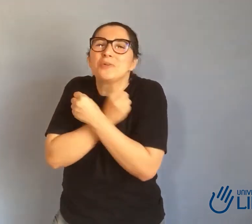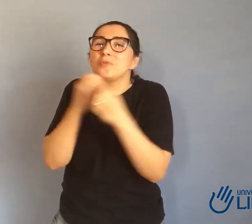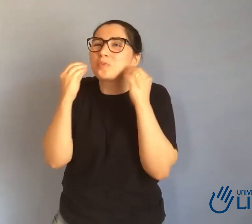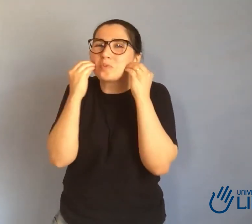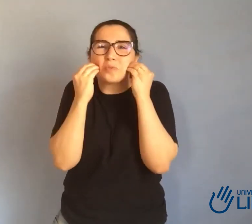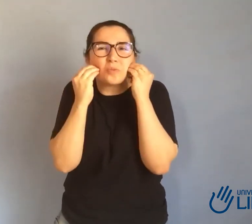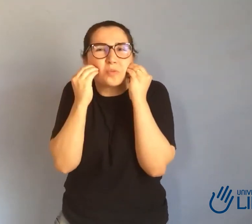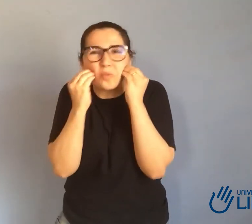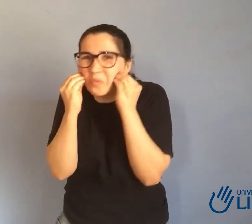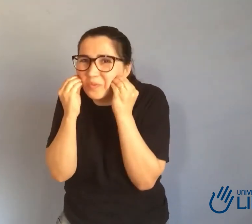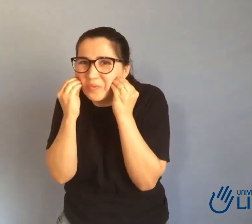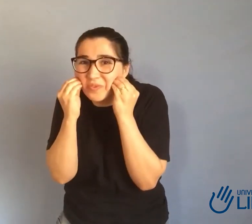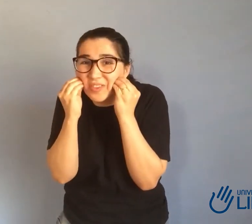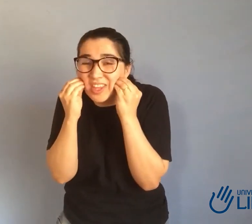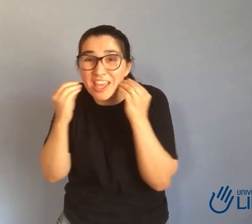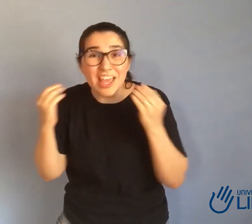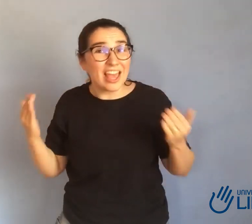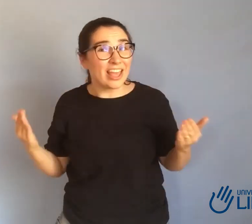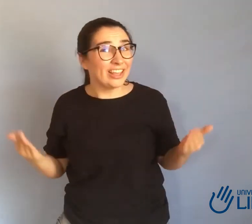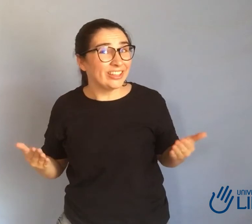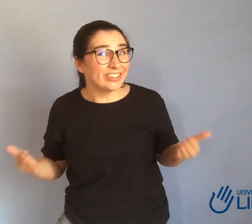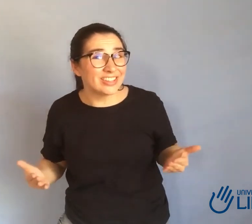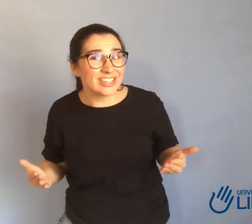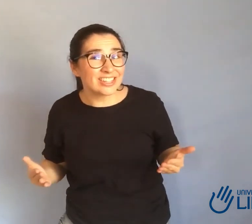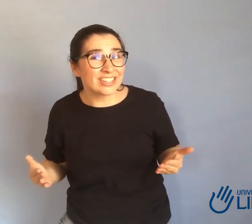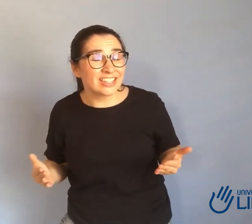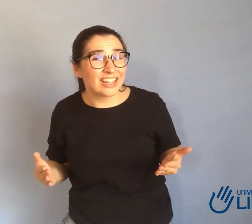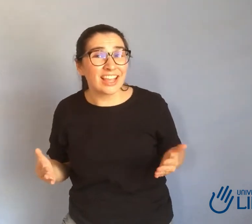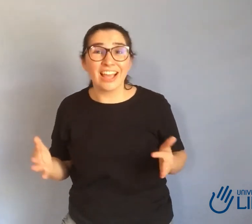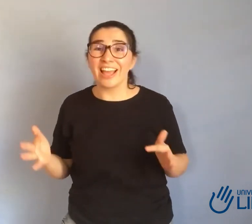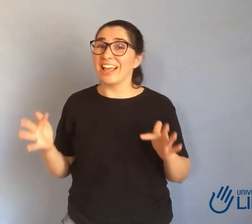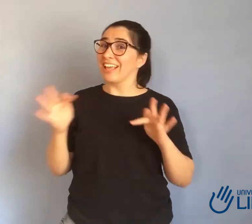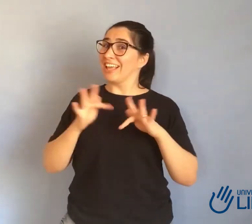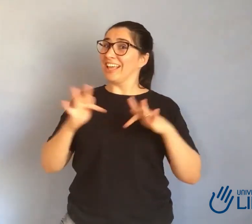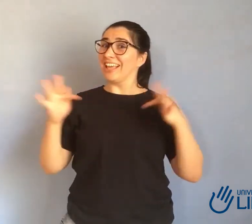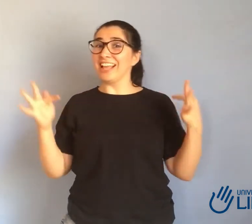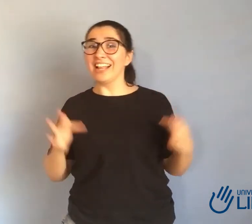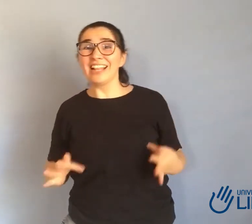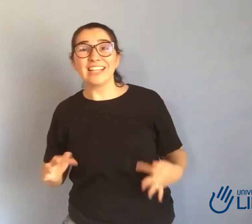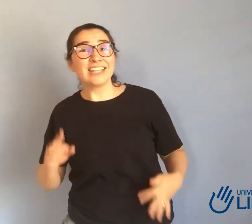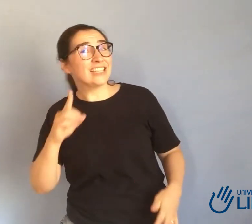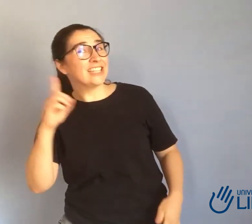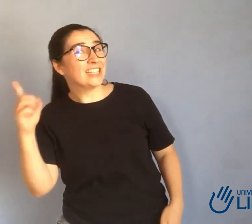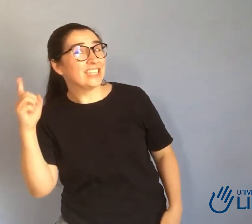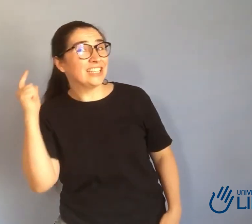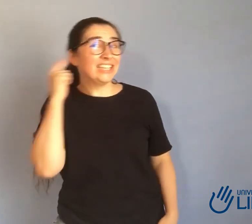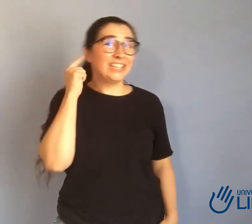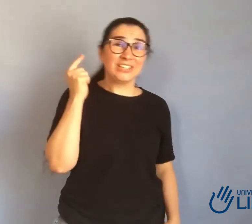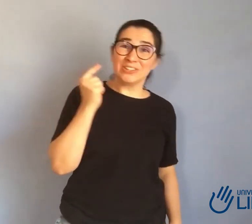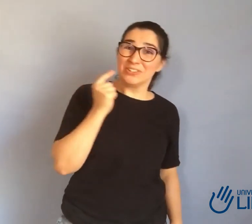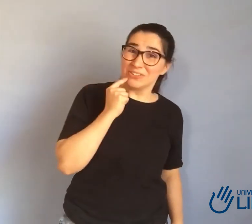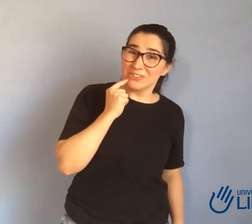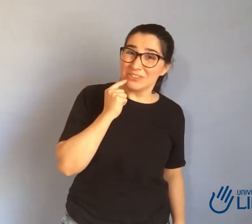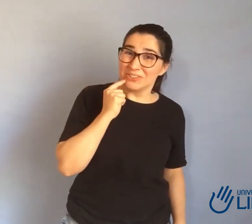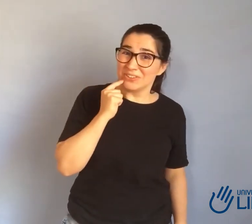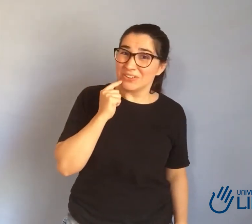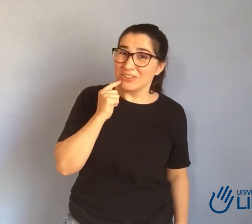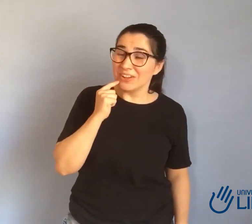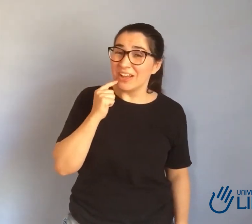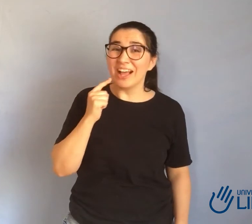Maitson Barreto, professora Raquel Barreto, um grande beijo para vocês, eu estou muito feliz porque hoje eu